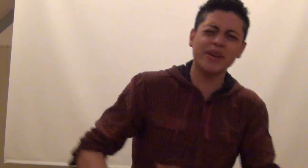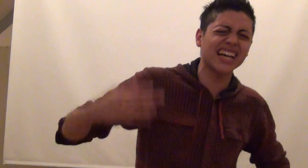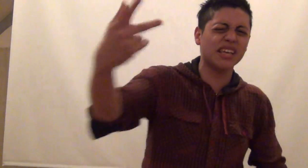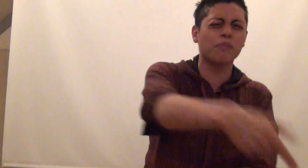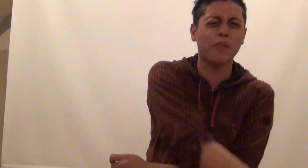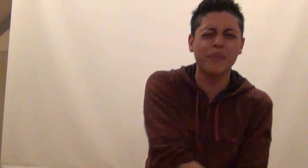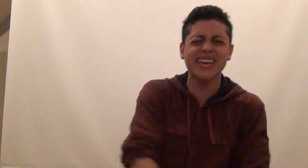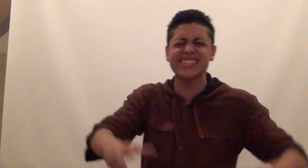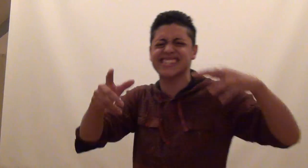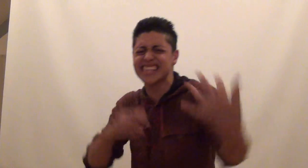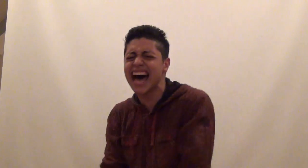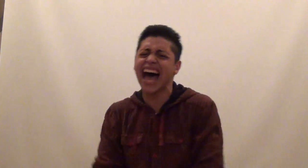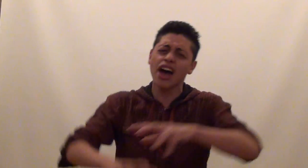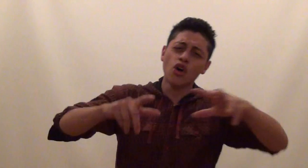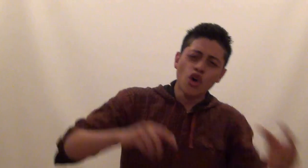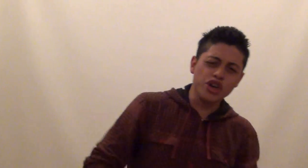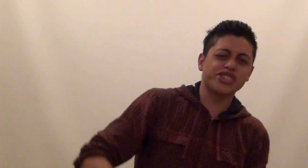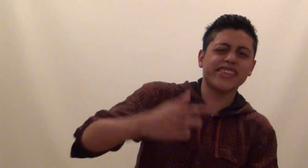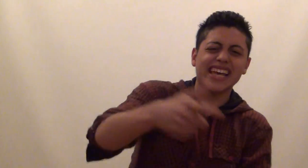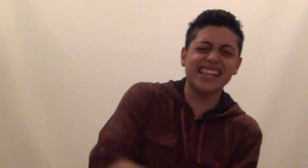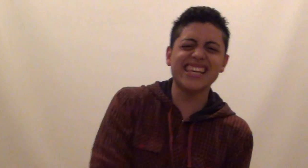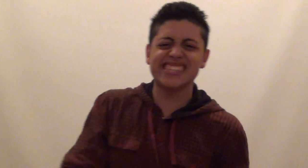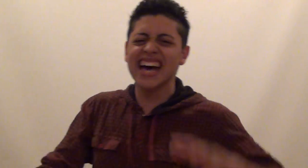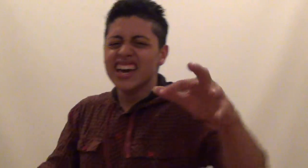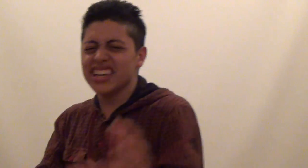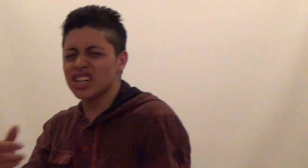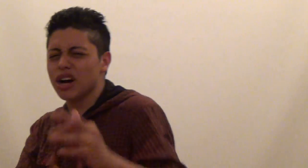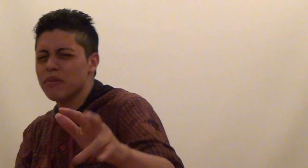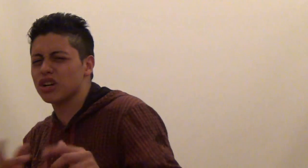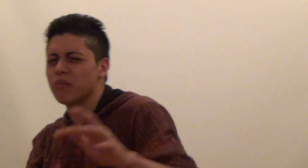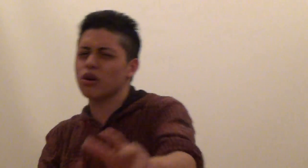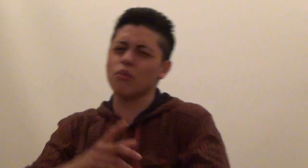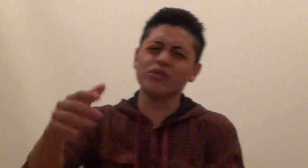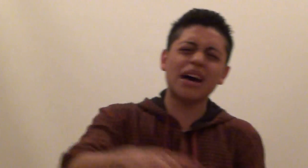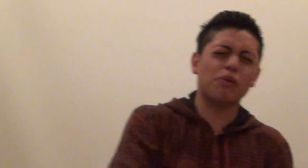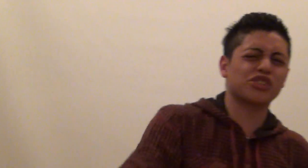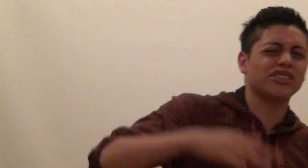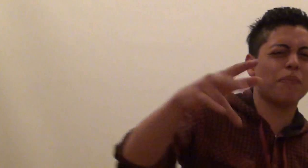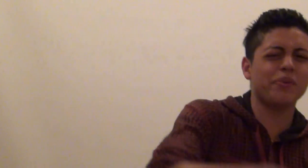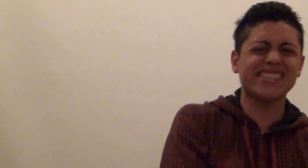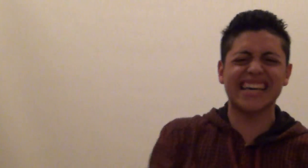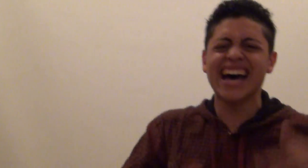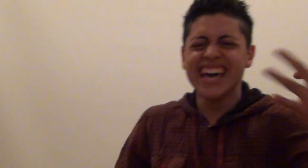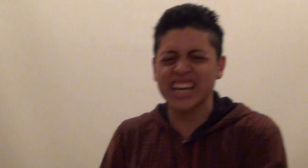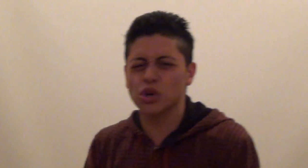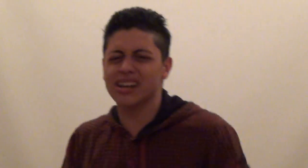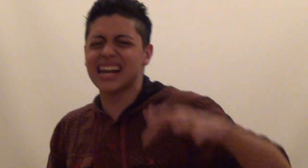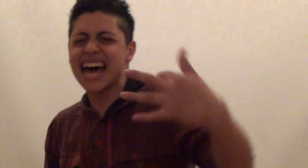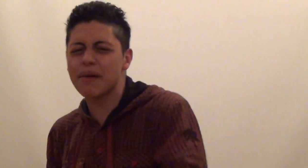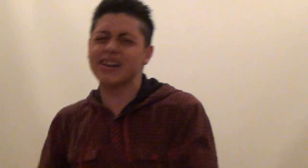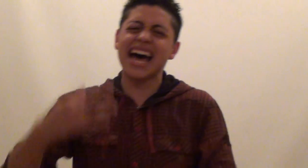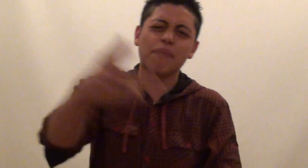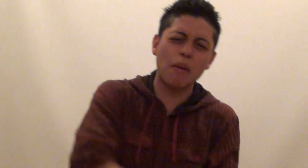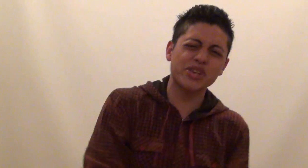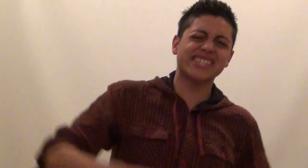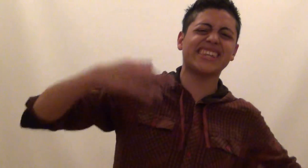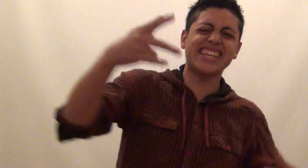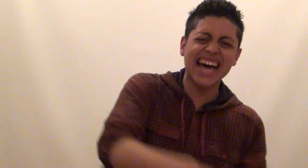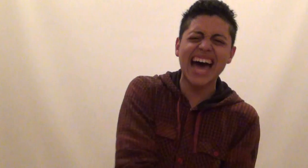vida que improvisa Y se desliza Y te come como con una porción de pizza Esto es rap, rap, vamos a evitar